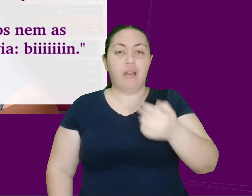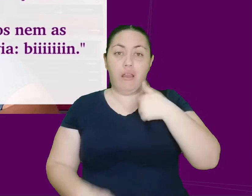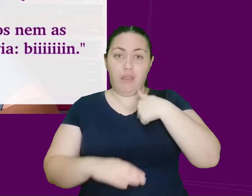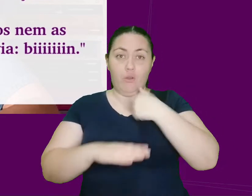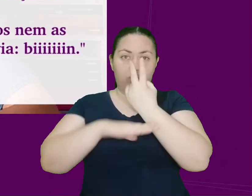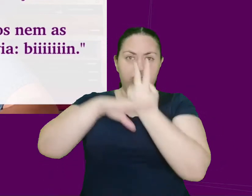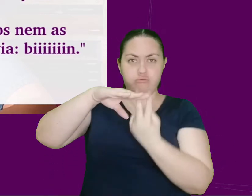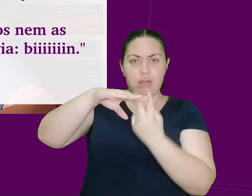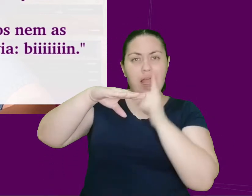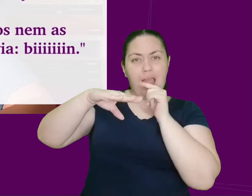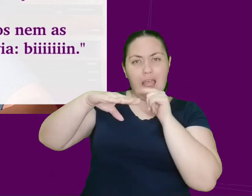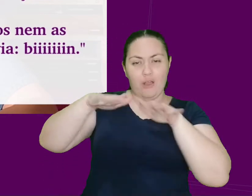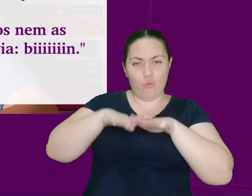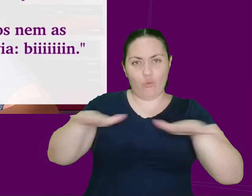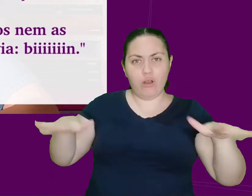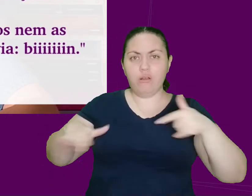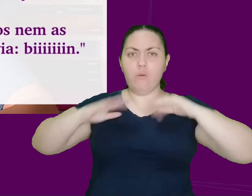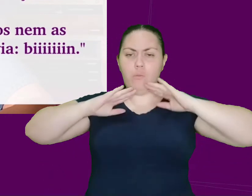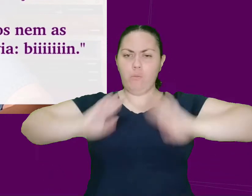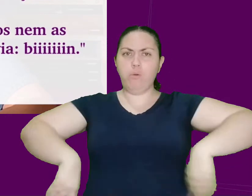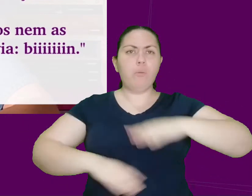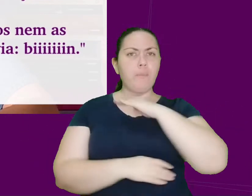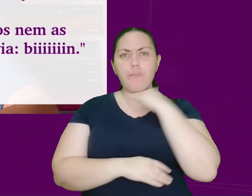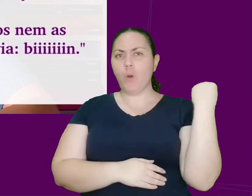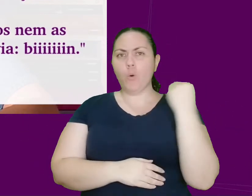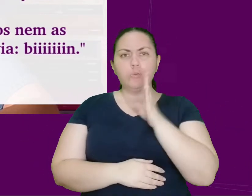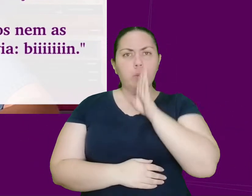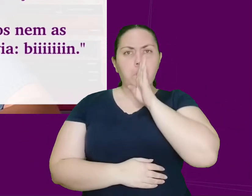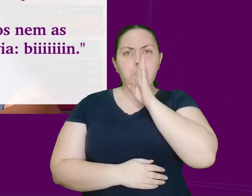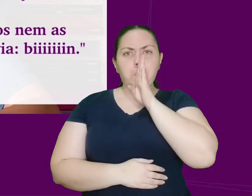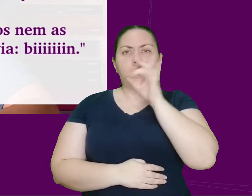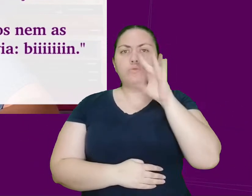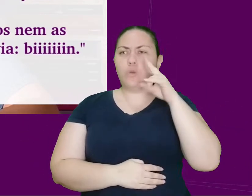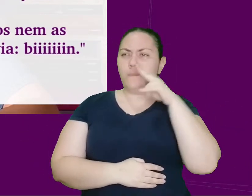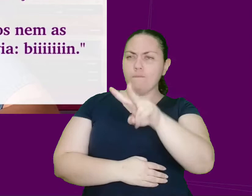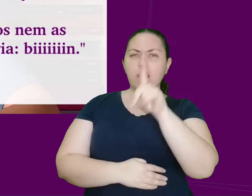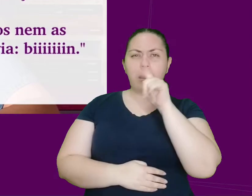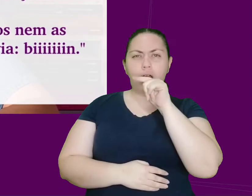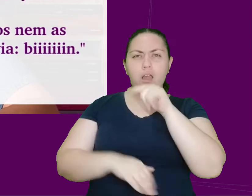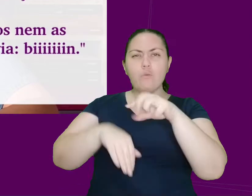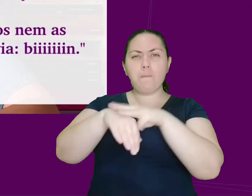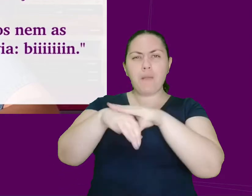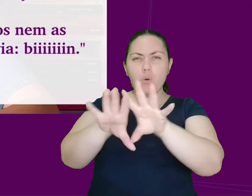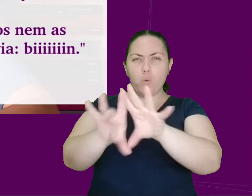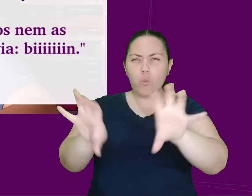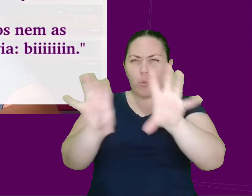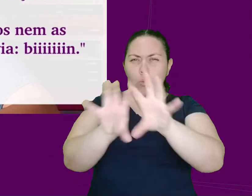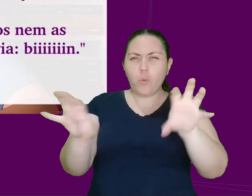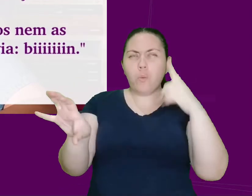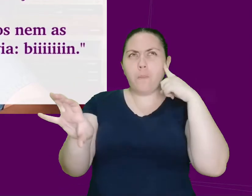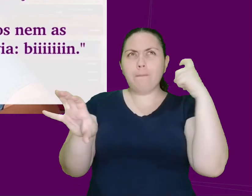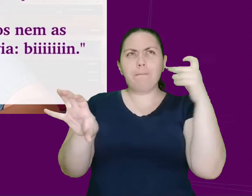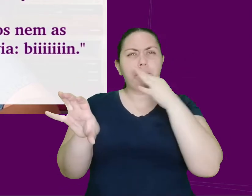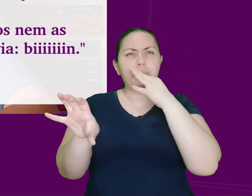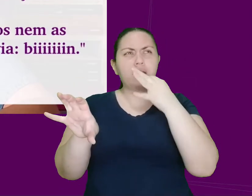Estava debaixo d'água, não mexia os braços nem as pernas. Somente via água barrenta e ouvia. Bim!